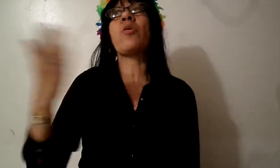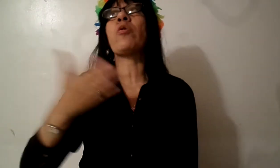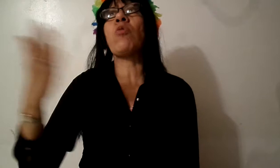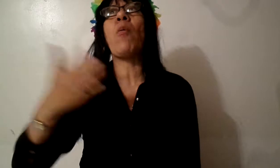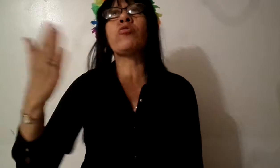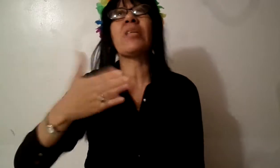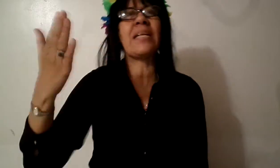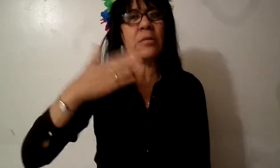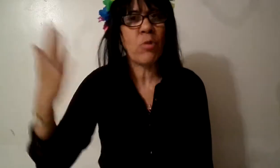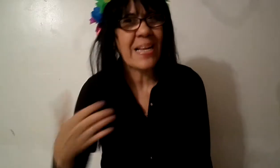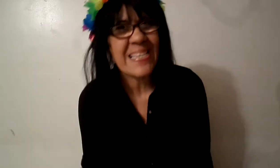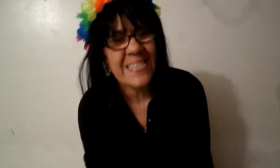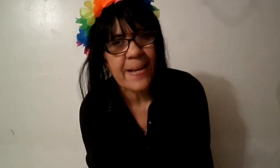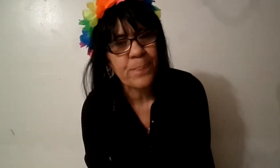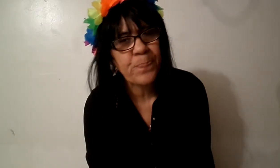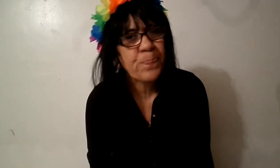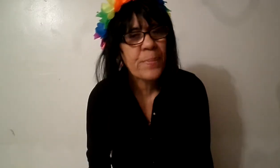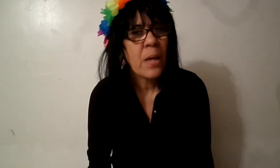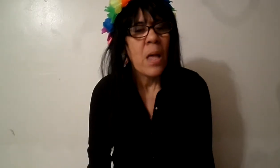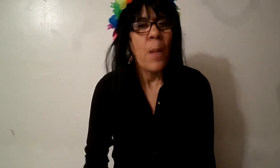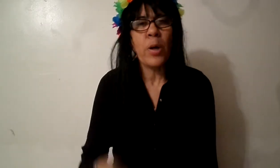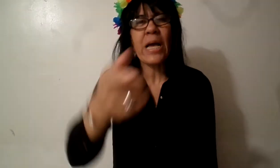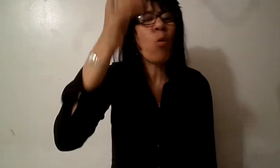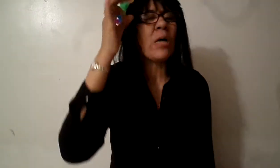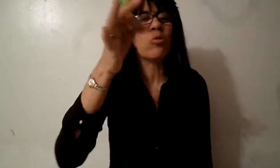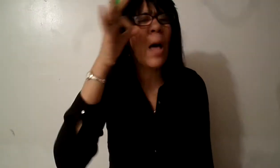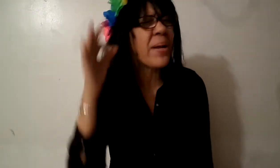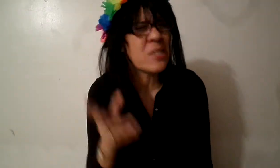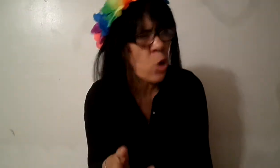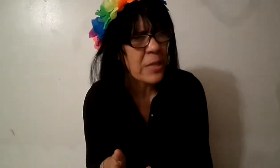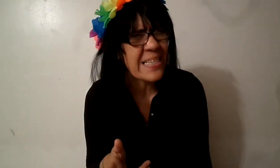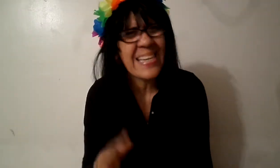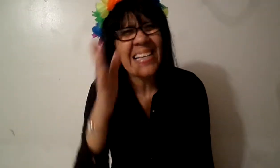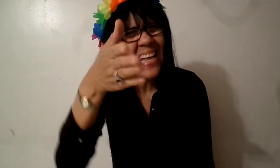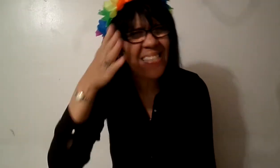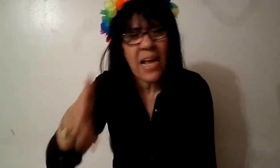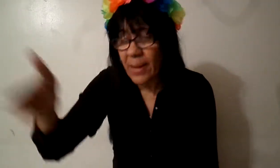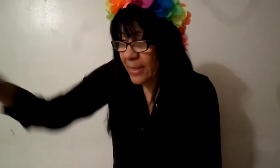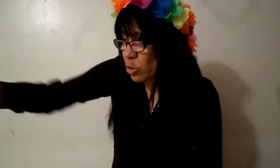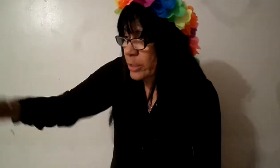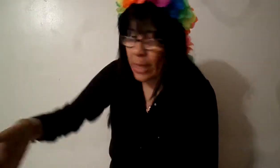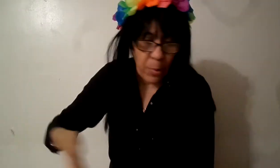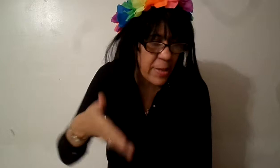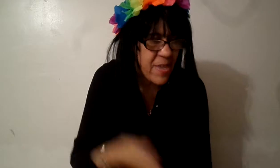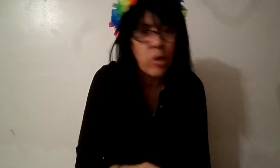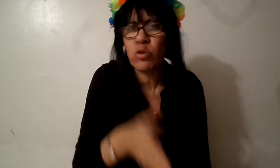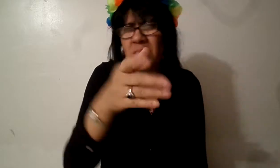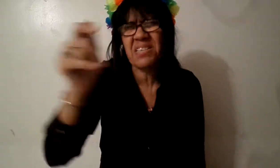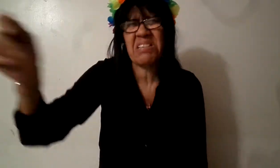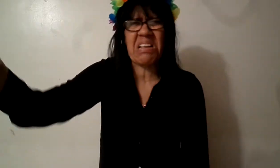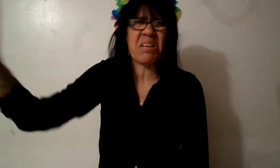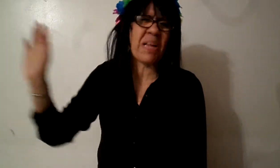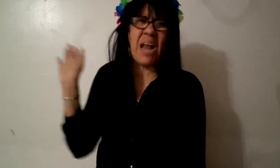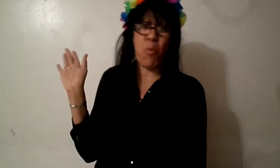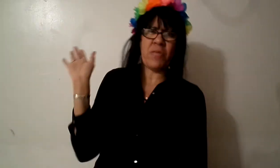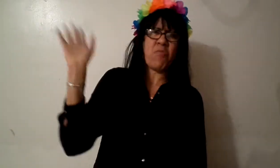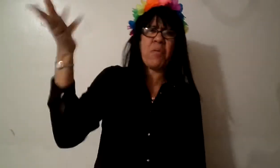pero es un aborto de la naturaleza porque cuando una persona ya está salva dentro del templo de Dios tú no necesitas llevarle las buenas nuevas de